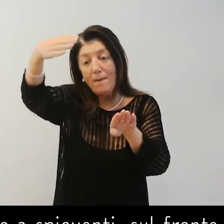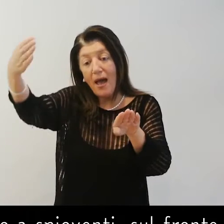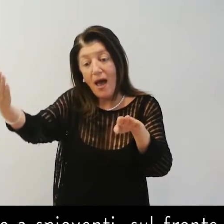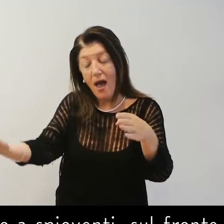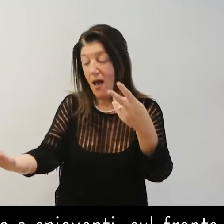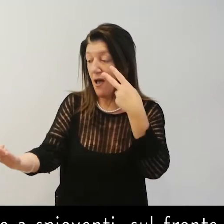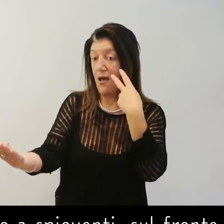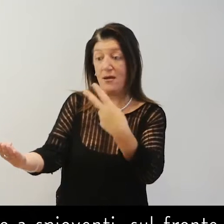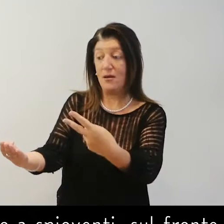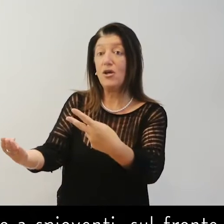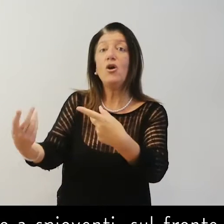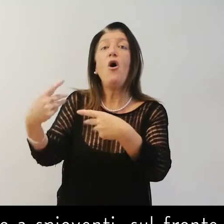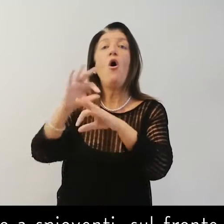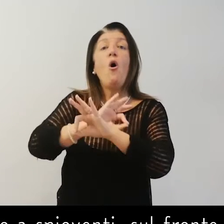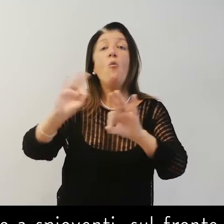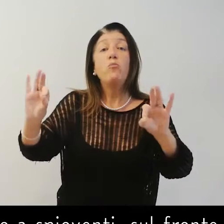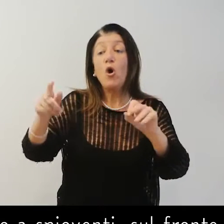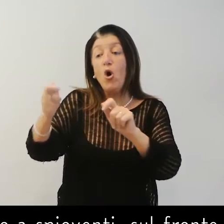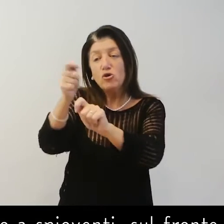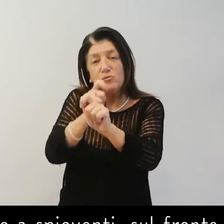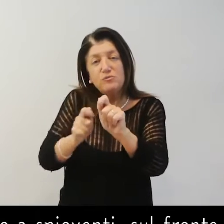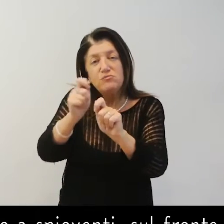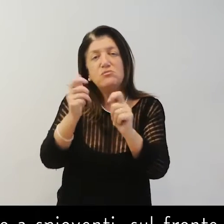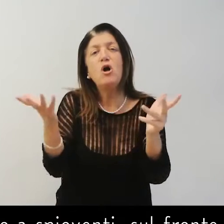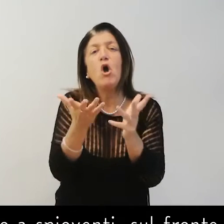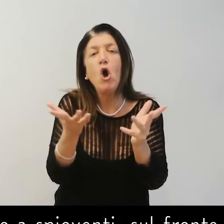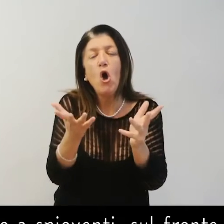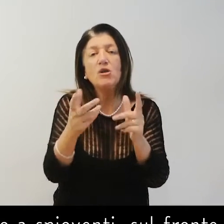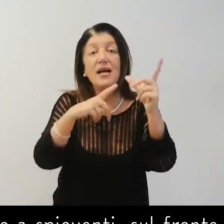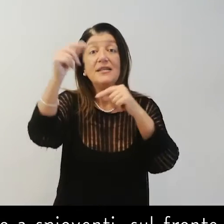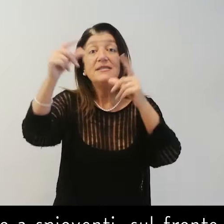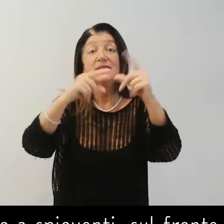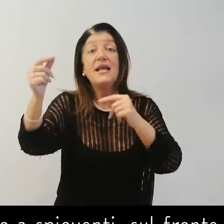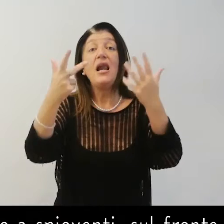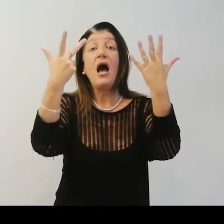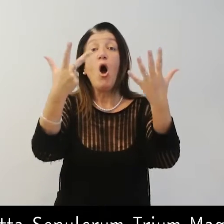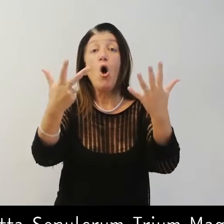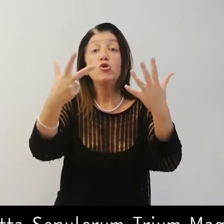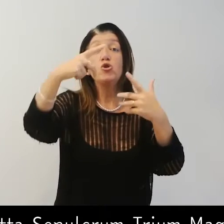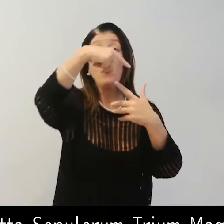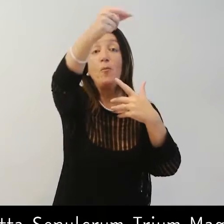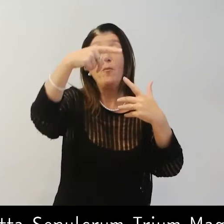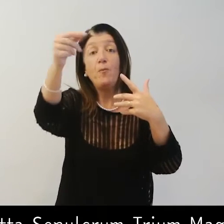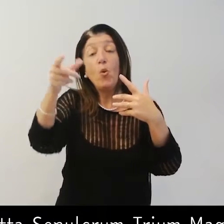schioventi, sul fronte del quale è scolpita una stella a otto punte, e la scritta